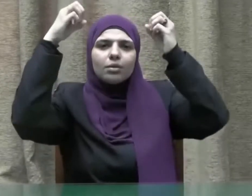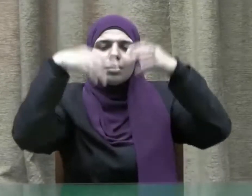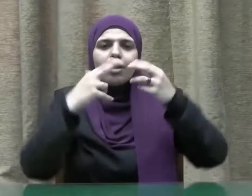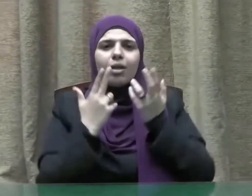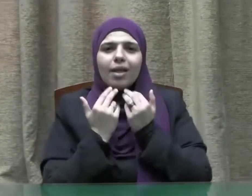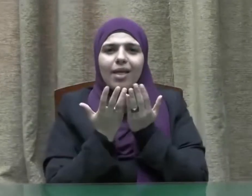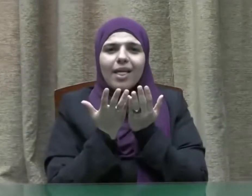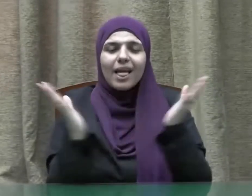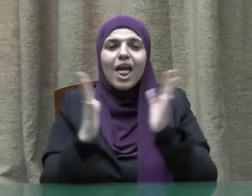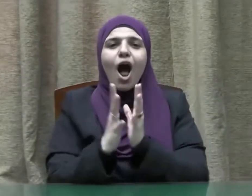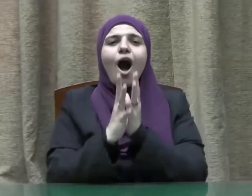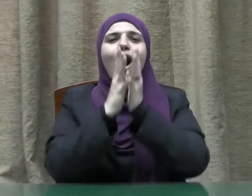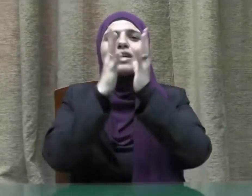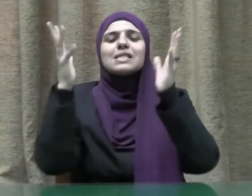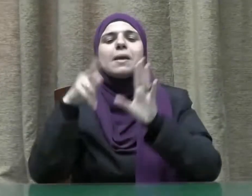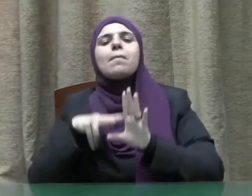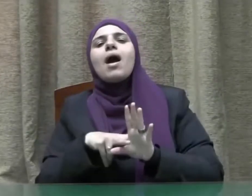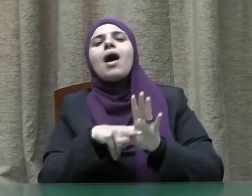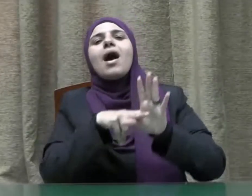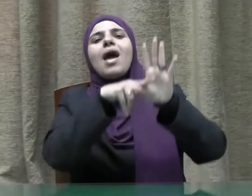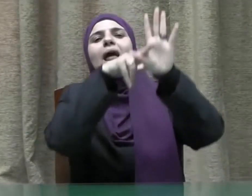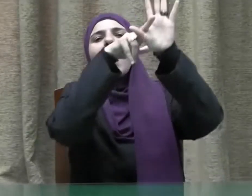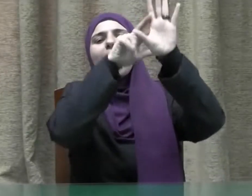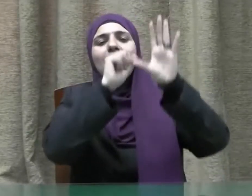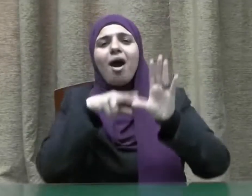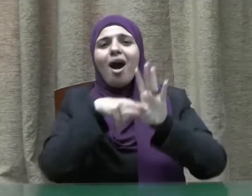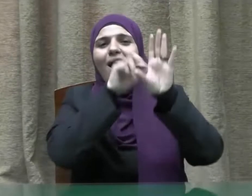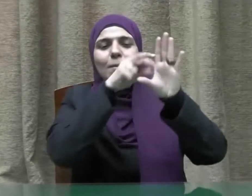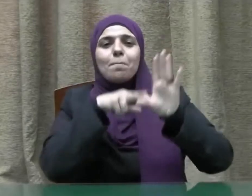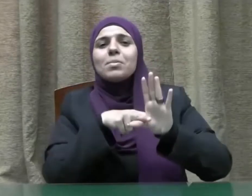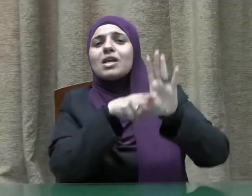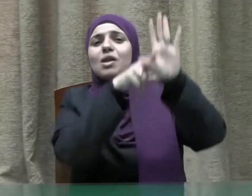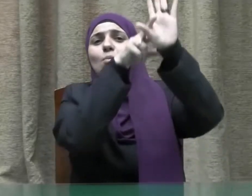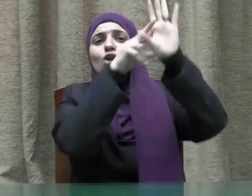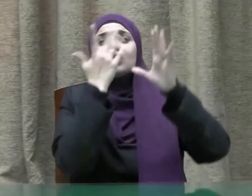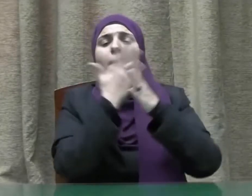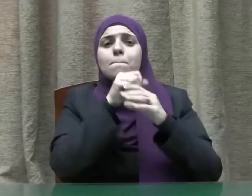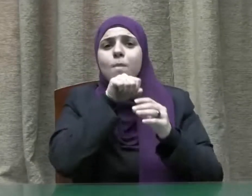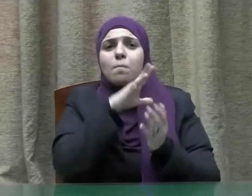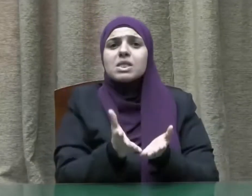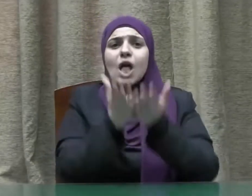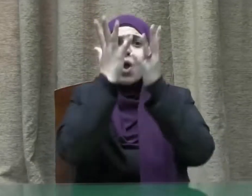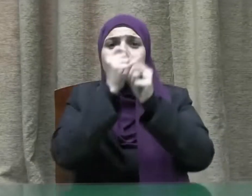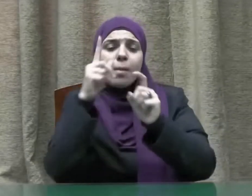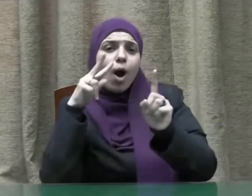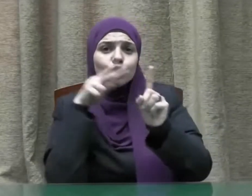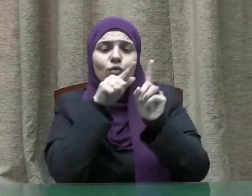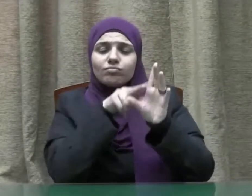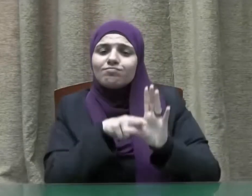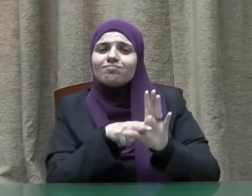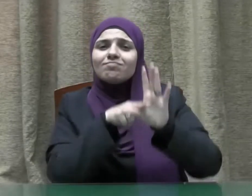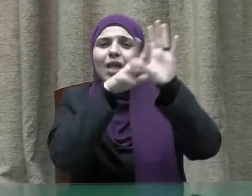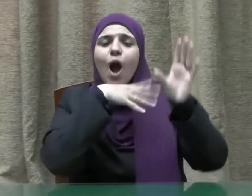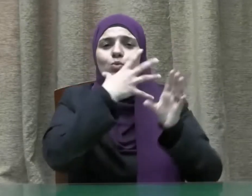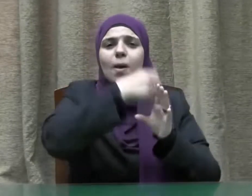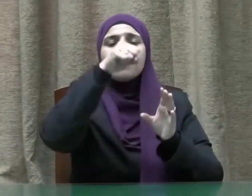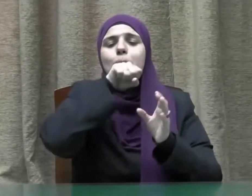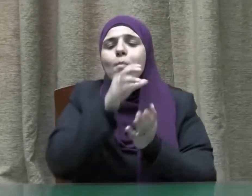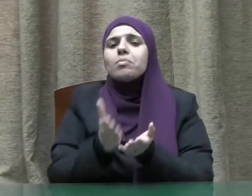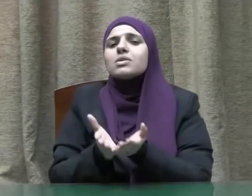الربانية العظيمة رحلة الإسراء والمعراج التي أطلع الله عز وجل نبيه صلى